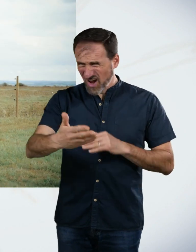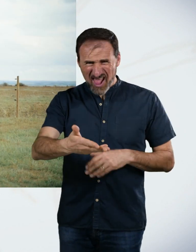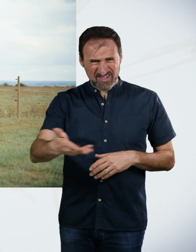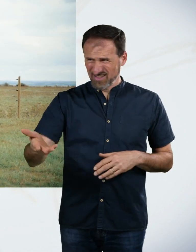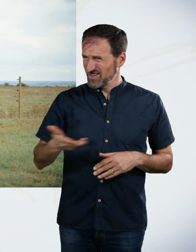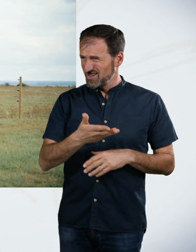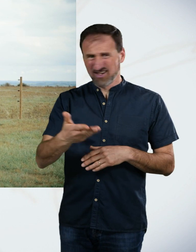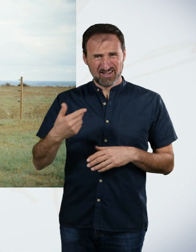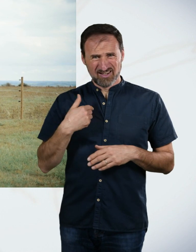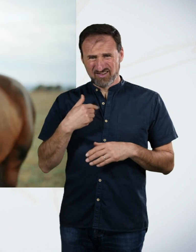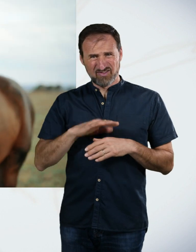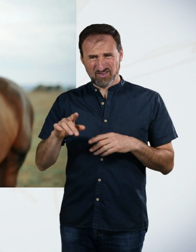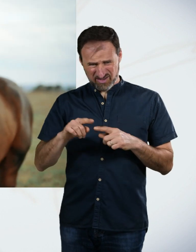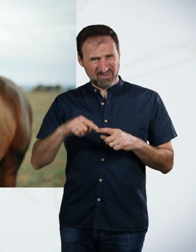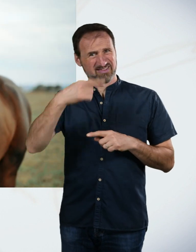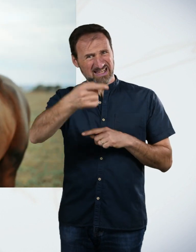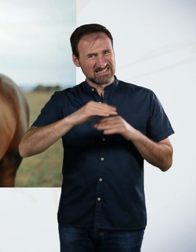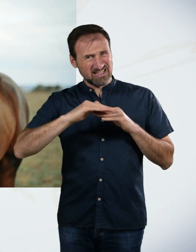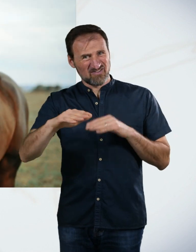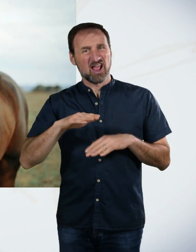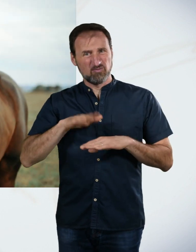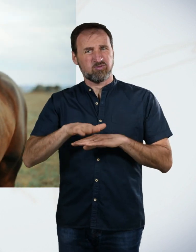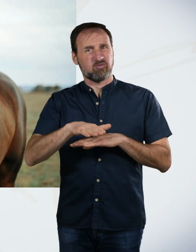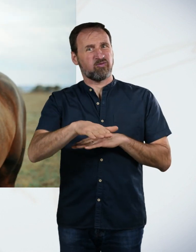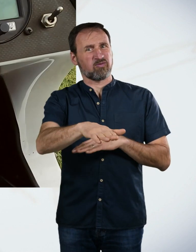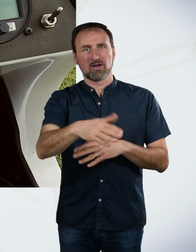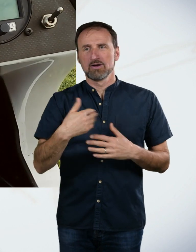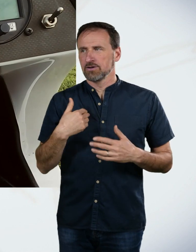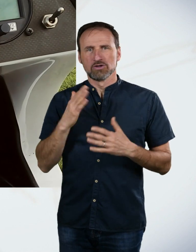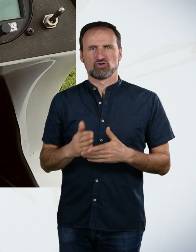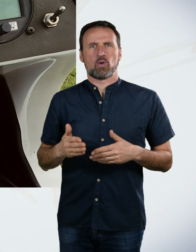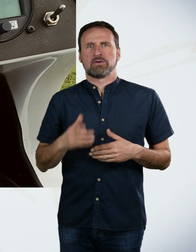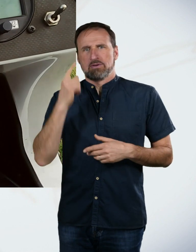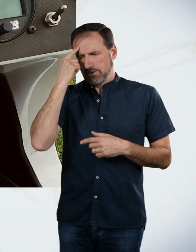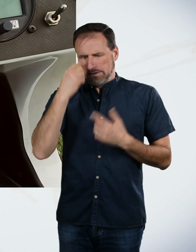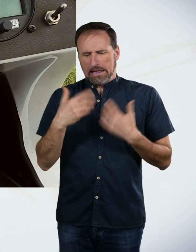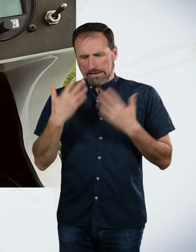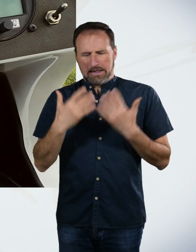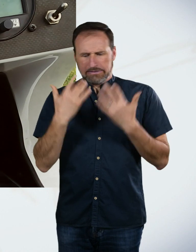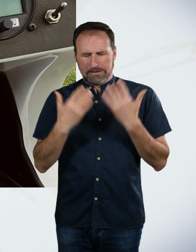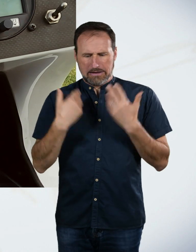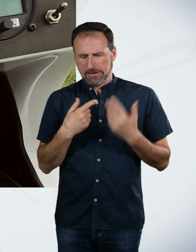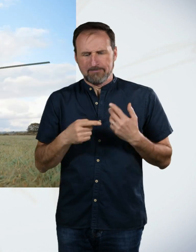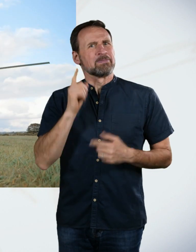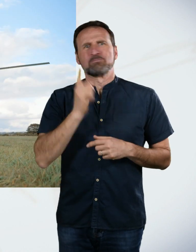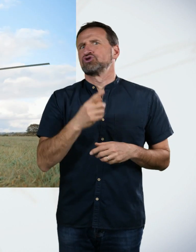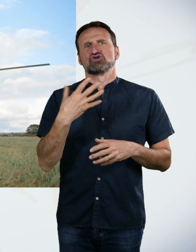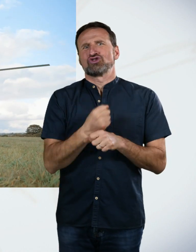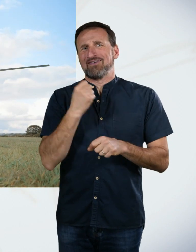gehen ins nächste Feld über. Zur selben Zeit habe ich schon die ganze Zeit gerechnet. dachte, ich muss jede Minute auskosten. Jede